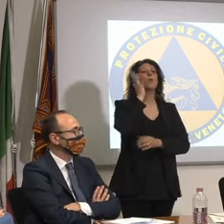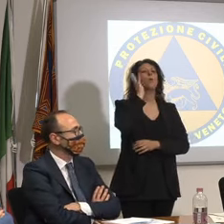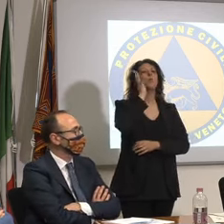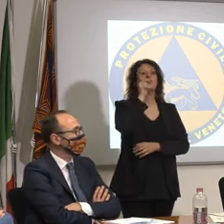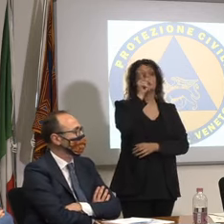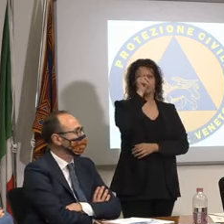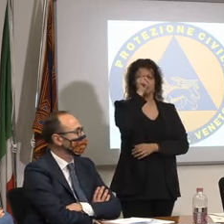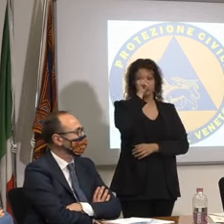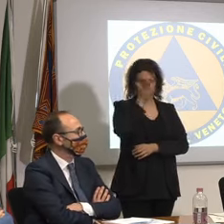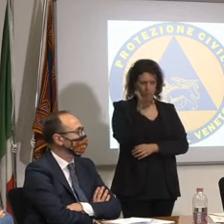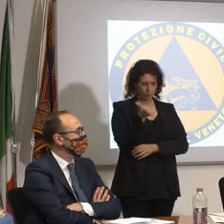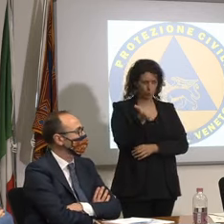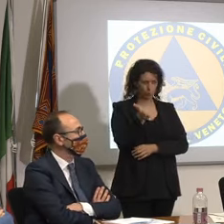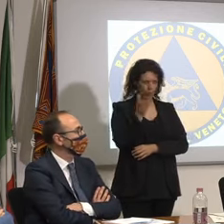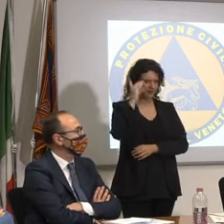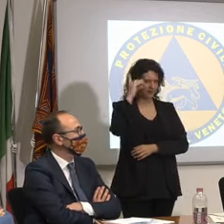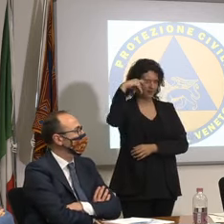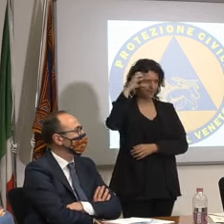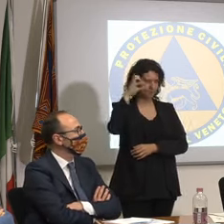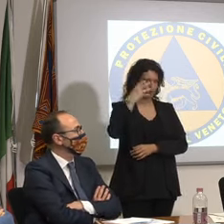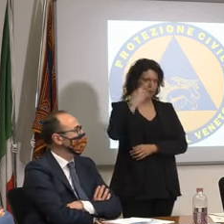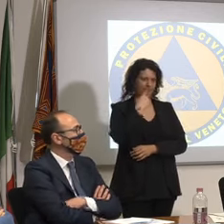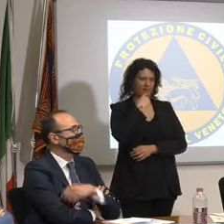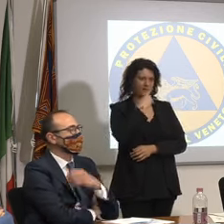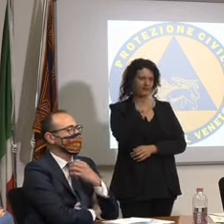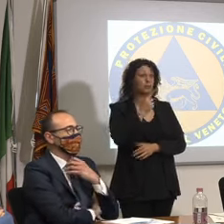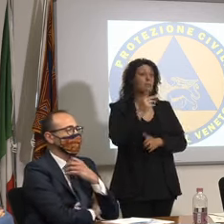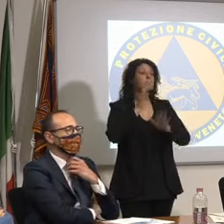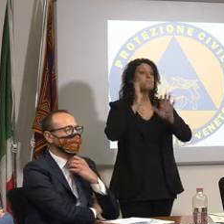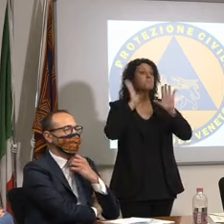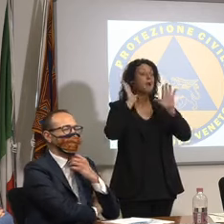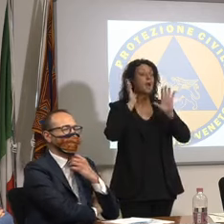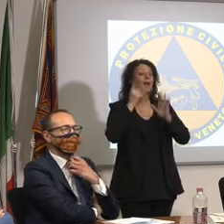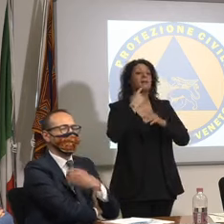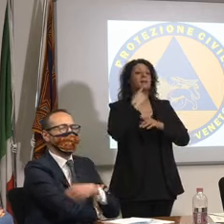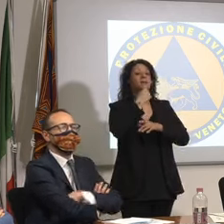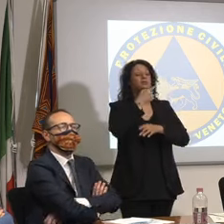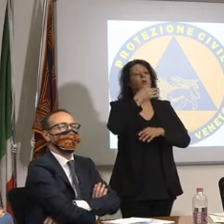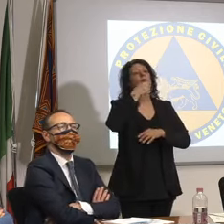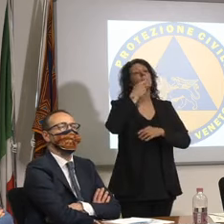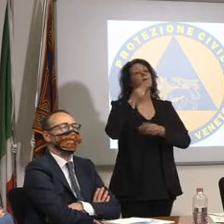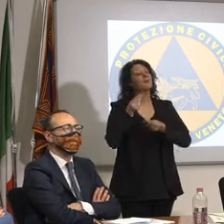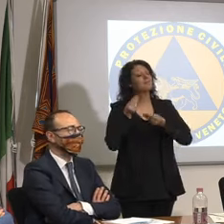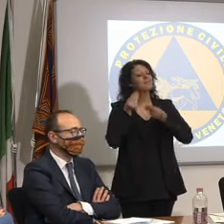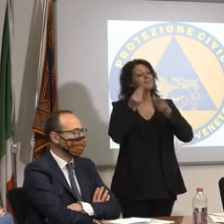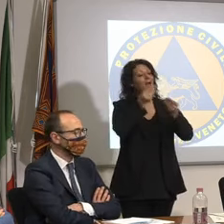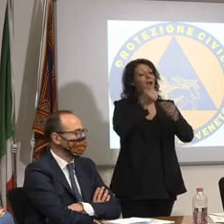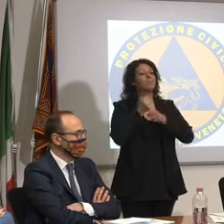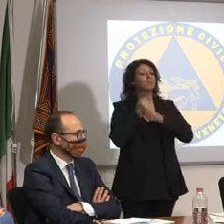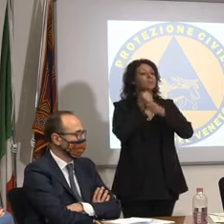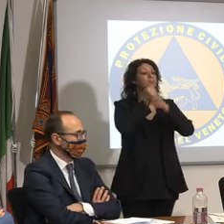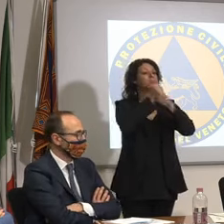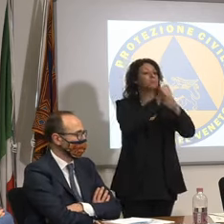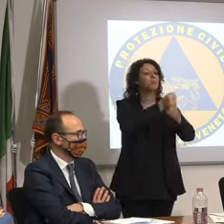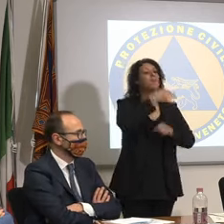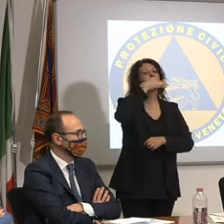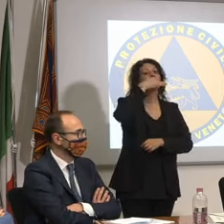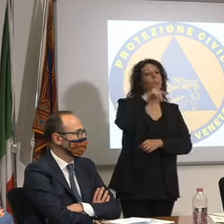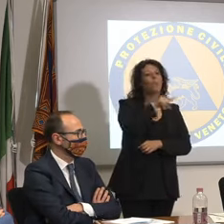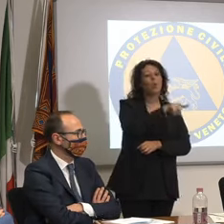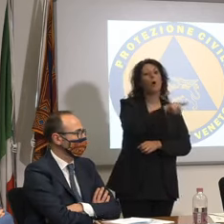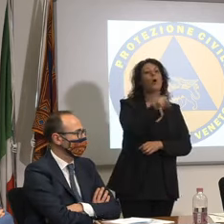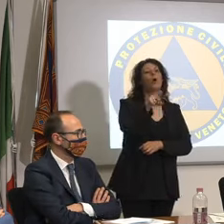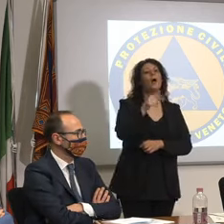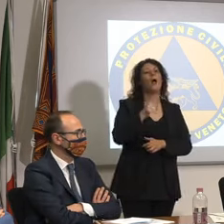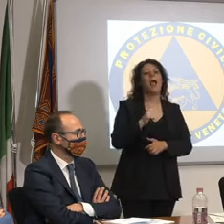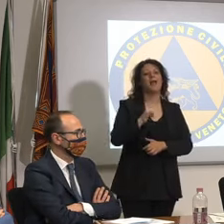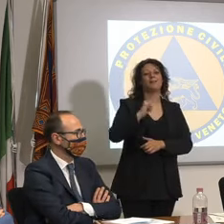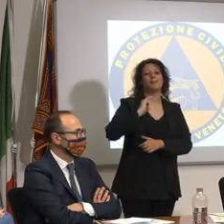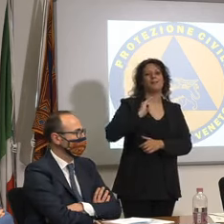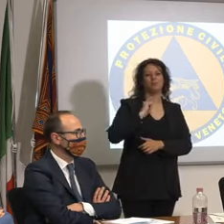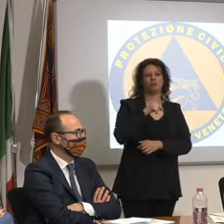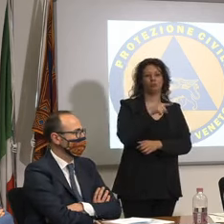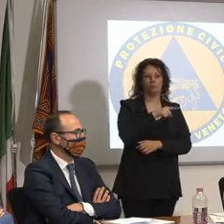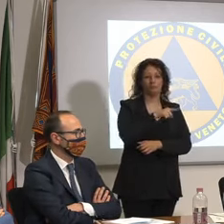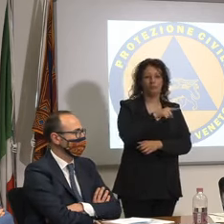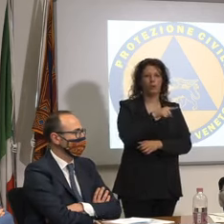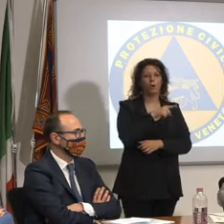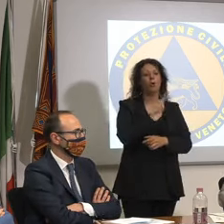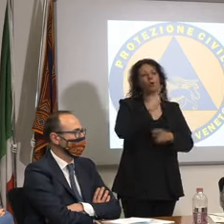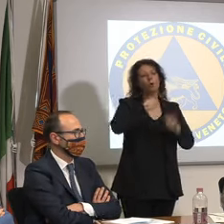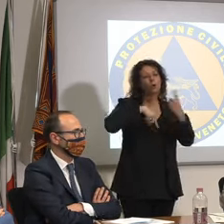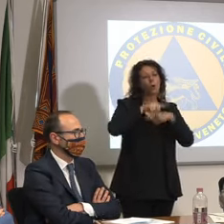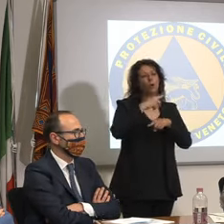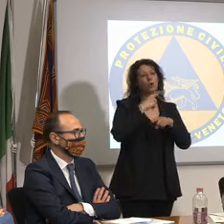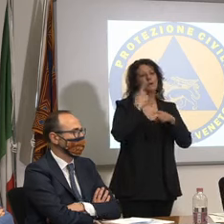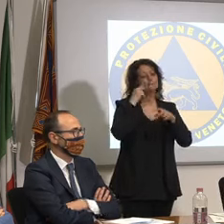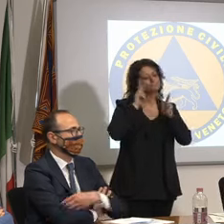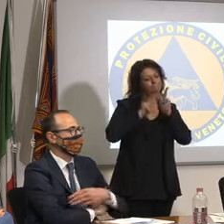delle deroghe no ci dà la possibilità di anticipare stiamo valutando tutto stiamo valutando tutto per poter mettere anche nelle